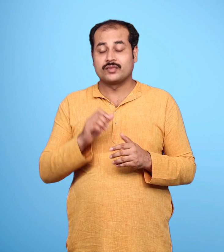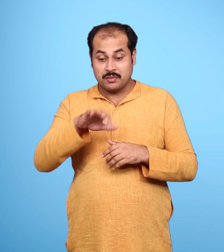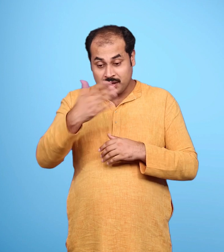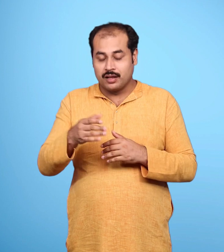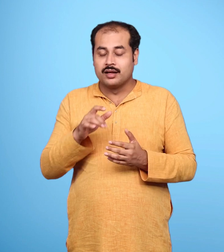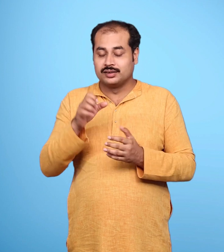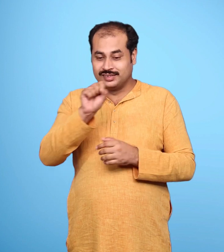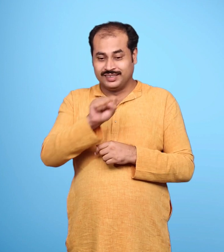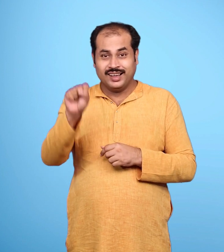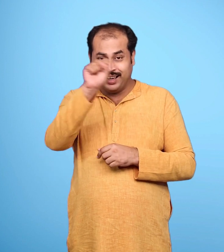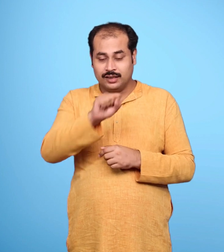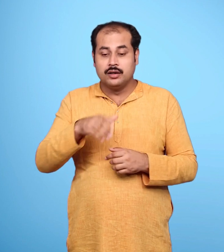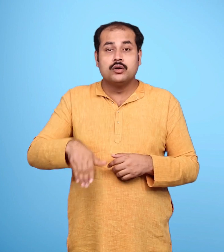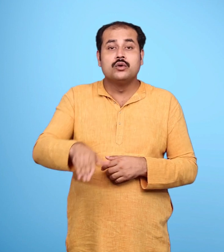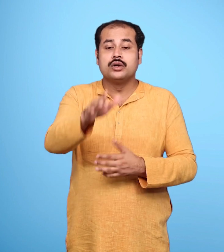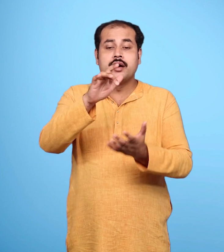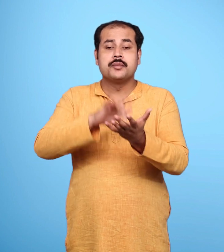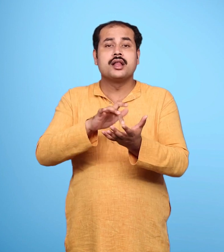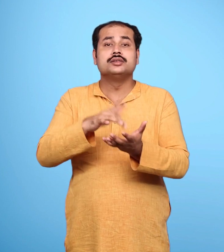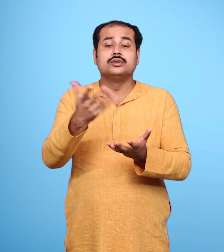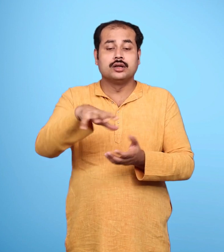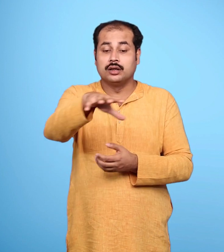राक्षसियों को सीता की निगरानी करते रहने को कहा